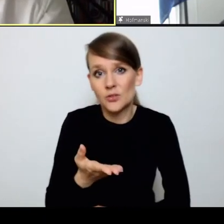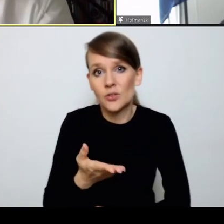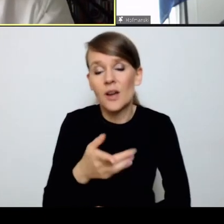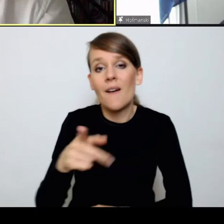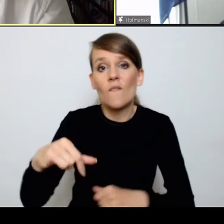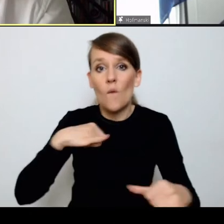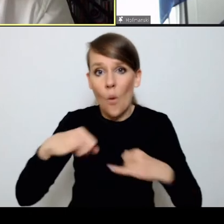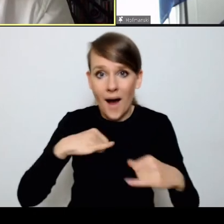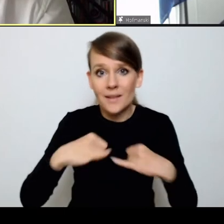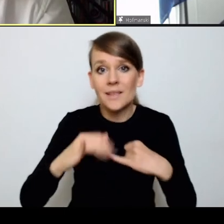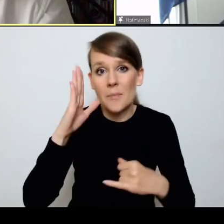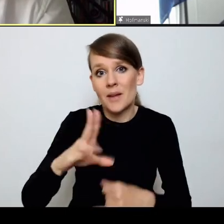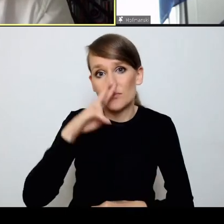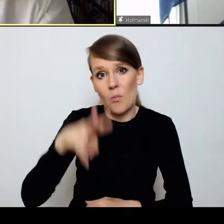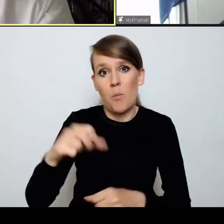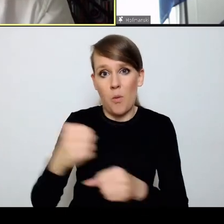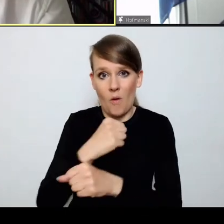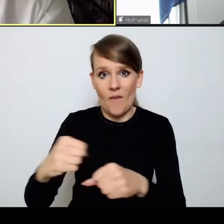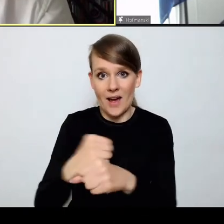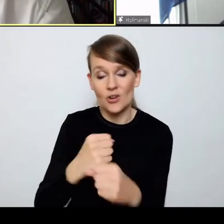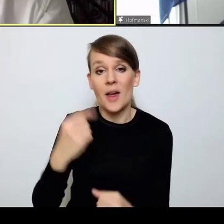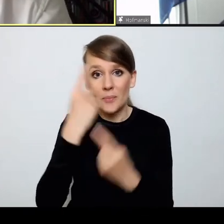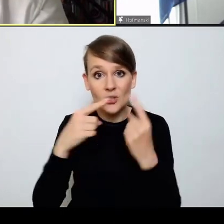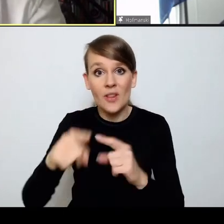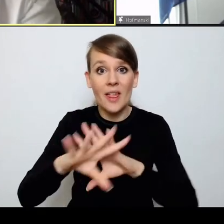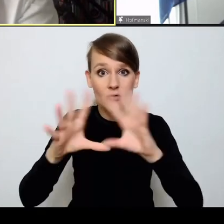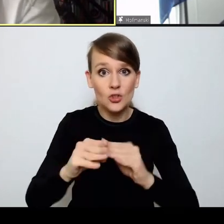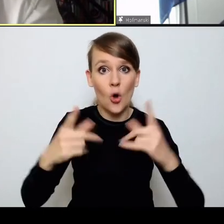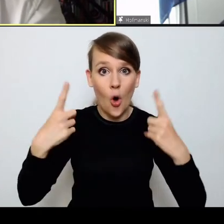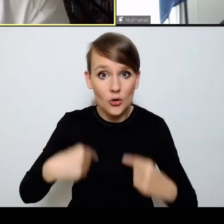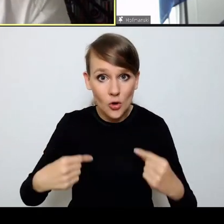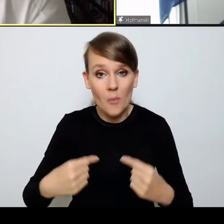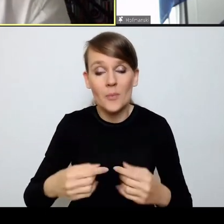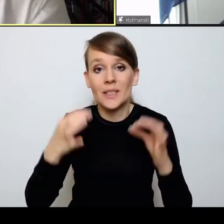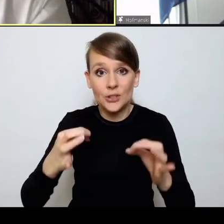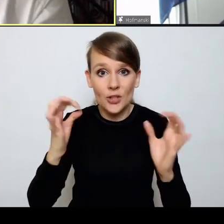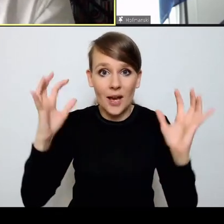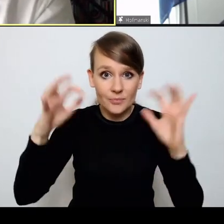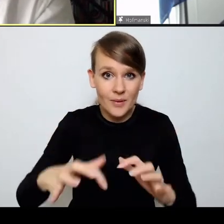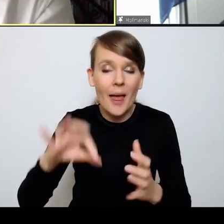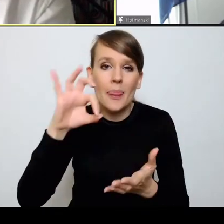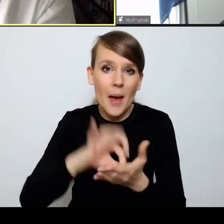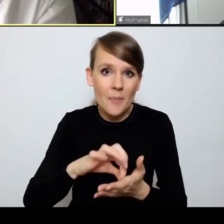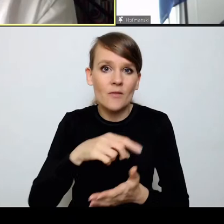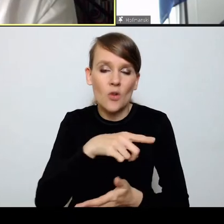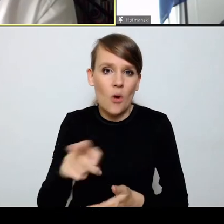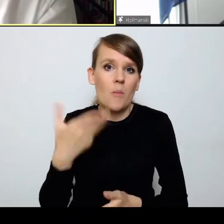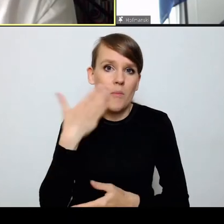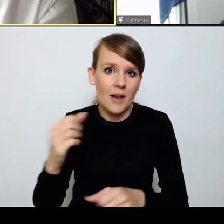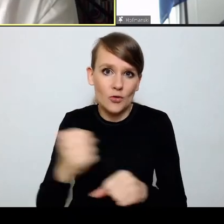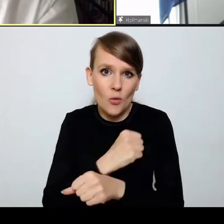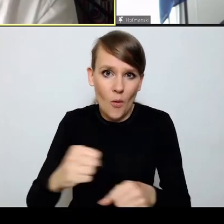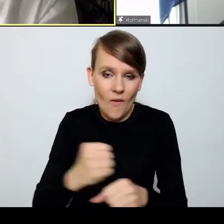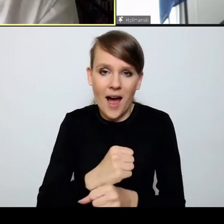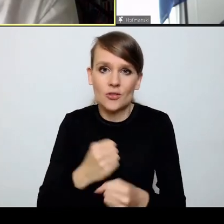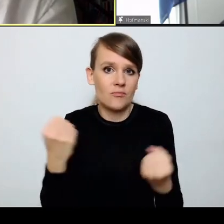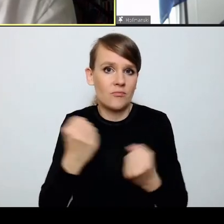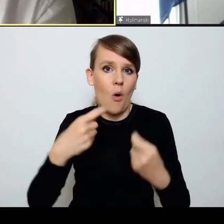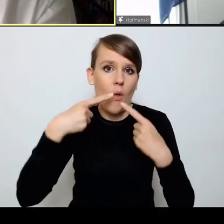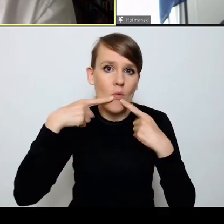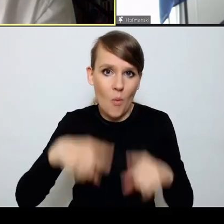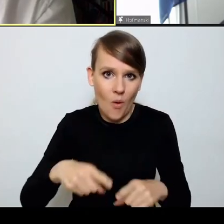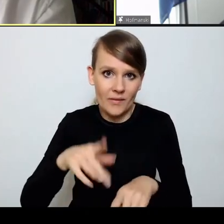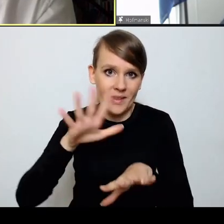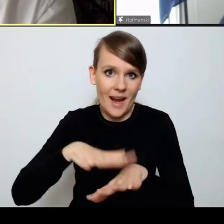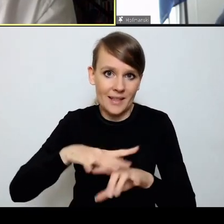władze będą podchodziły na poważnie, bo myślę, że te wszystkie osoby, które się dzisiaj zgromadziły, na pewno bardzo poważnie i z wielką odpowiedzialnością traktują